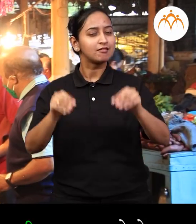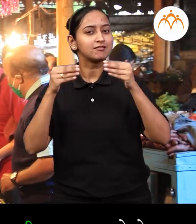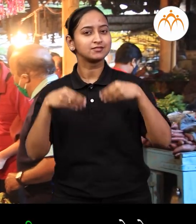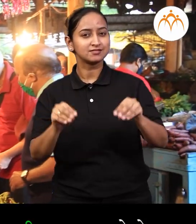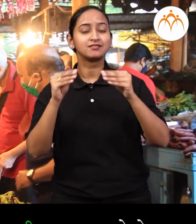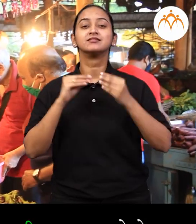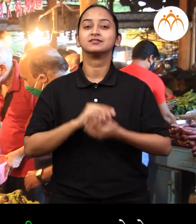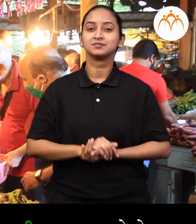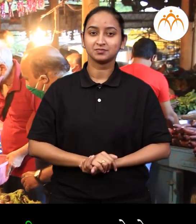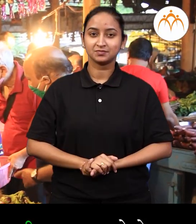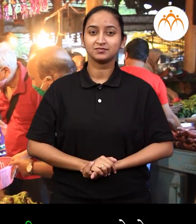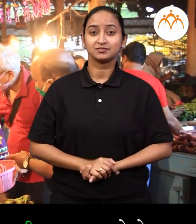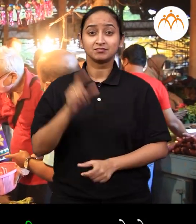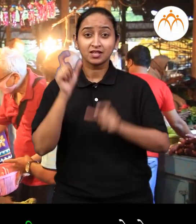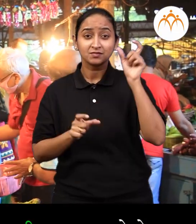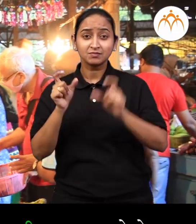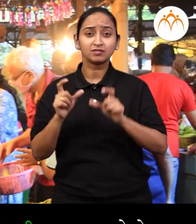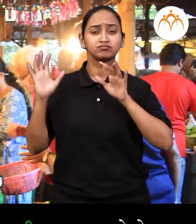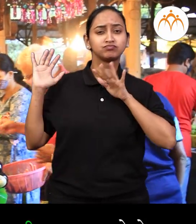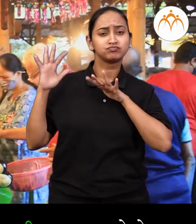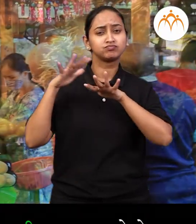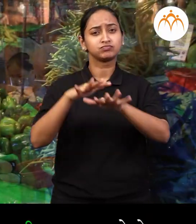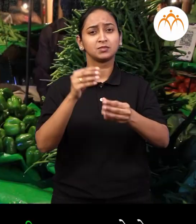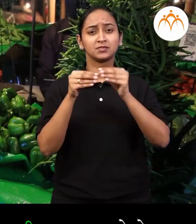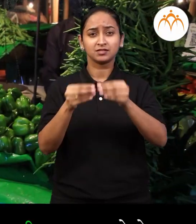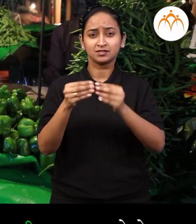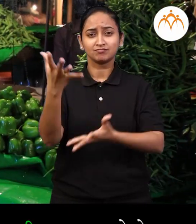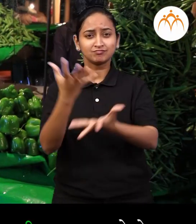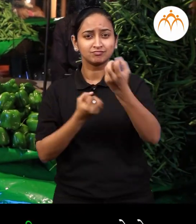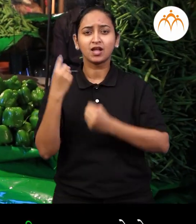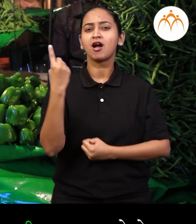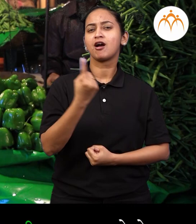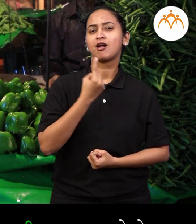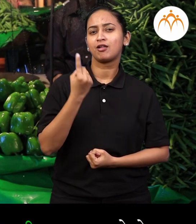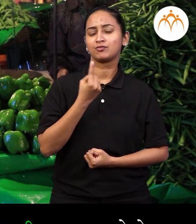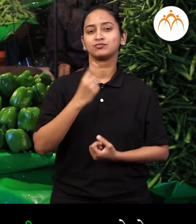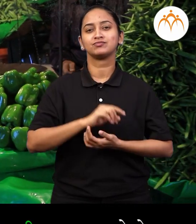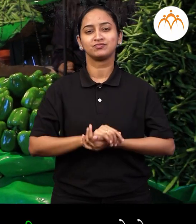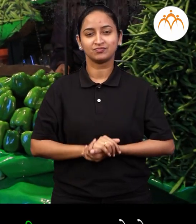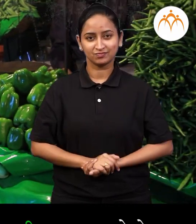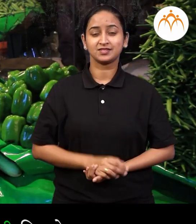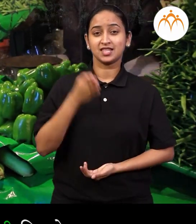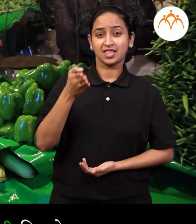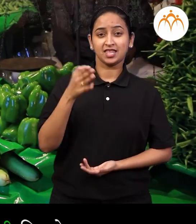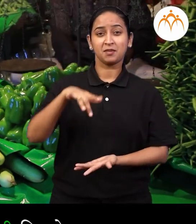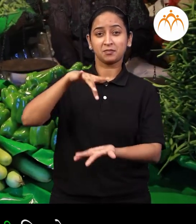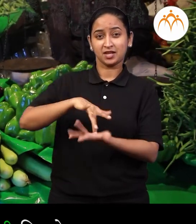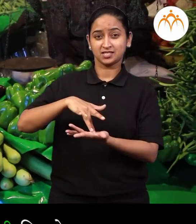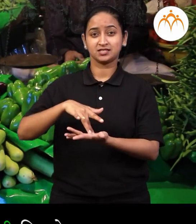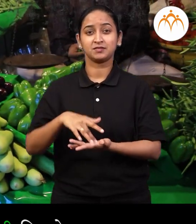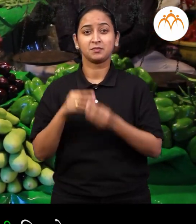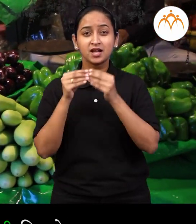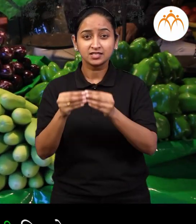खूब लोक भाजी गहला इथे ये ताथ इथे